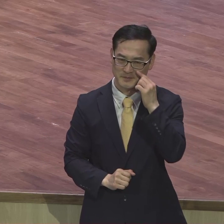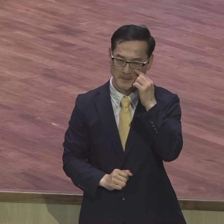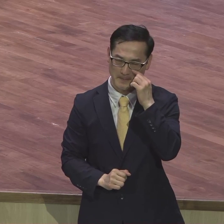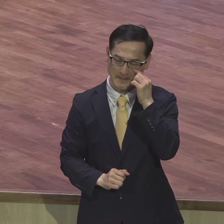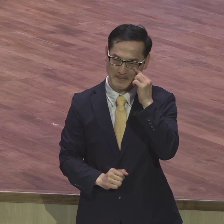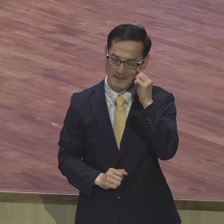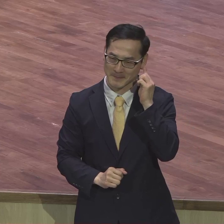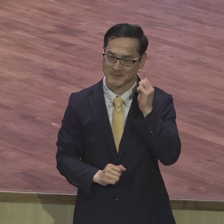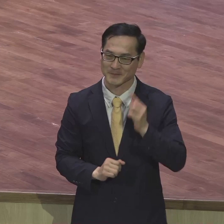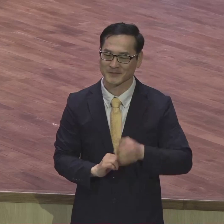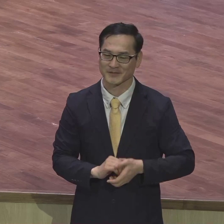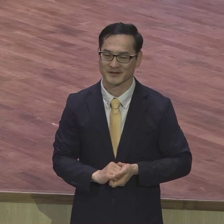하고